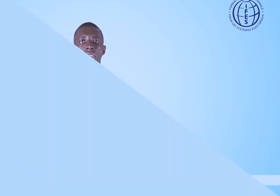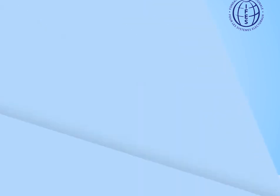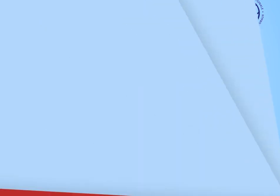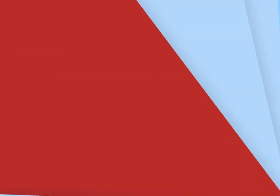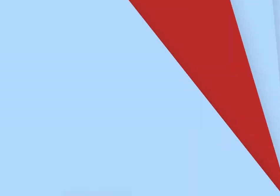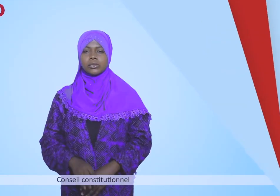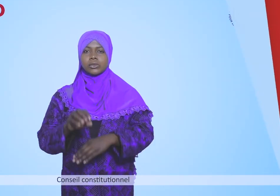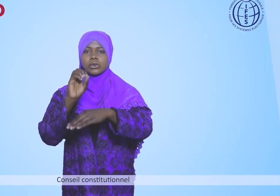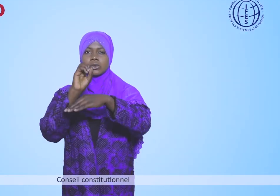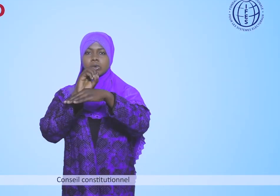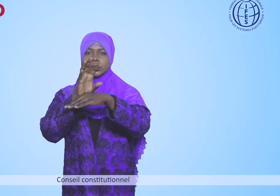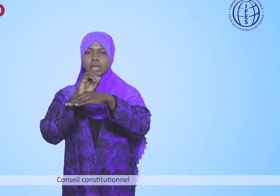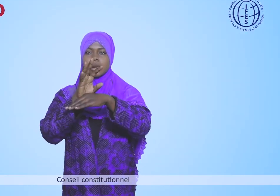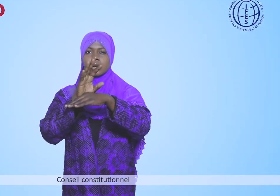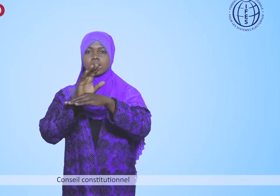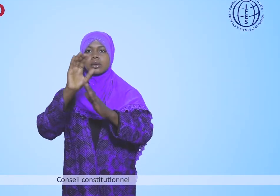Conseil constitutionnel